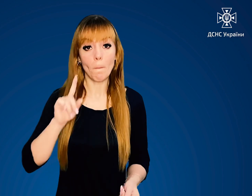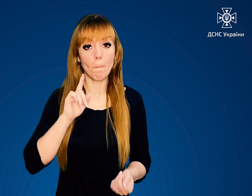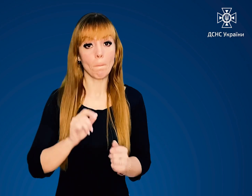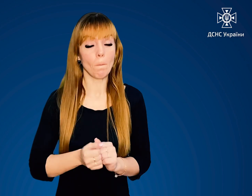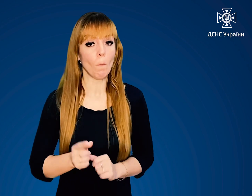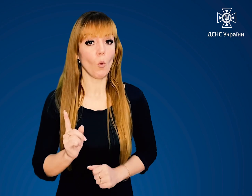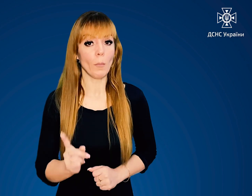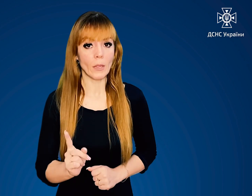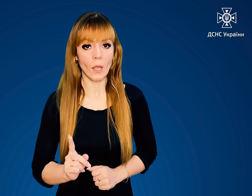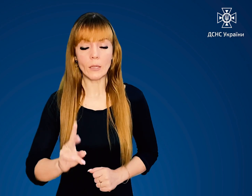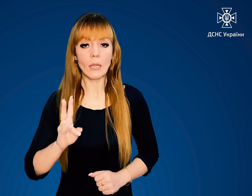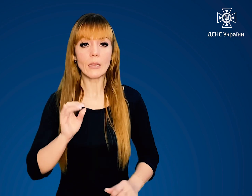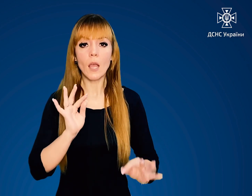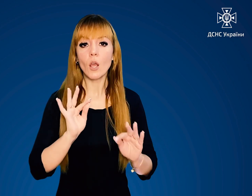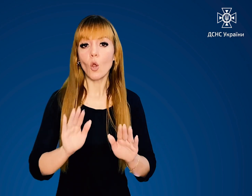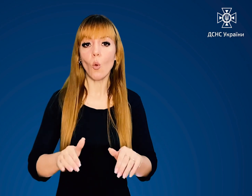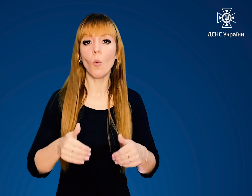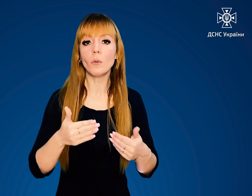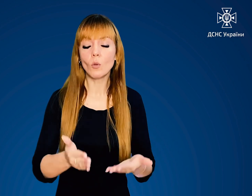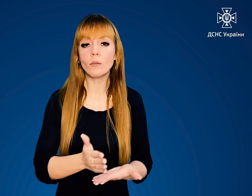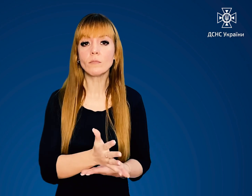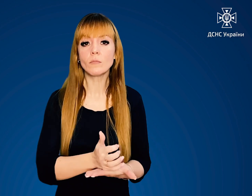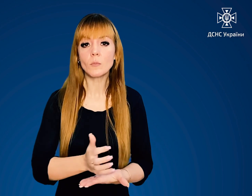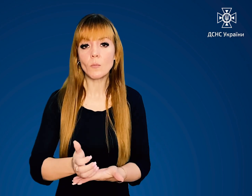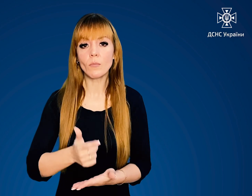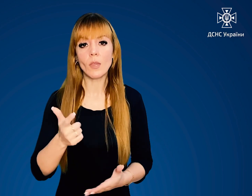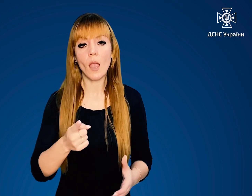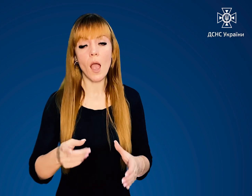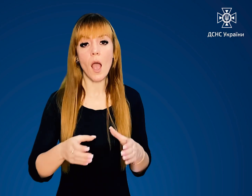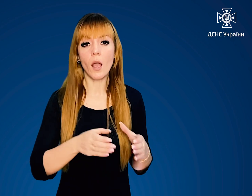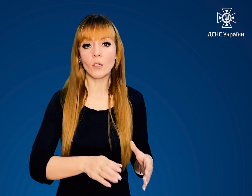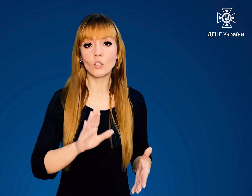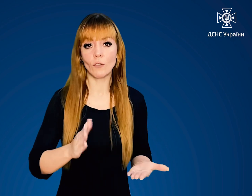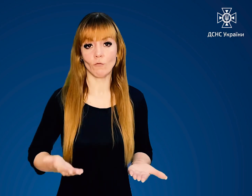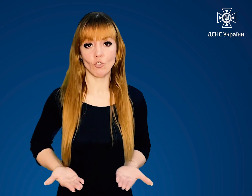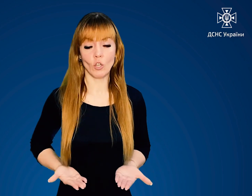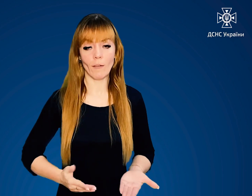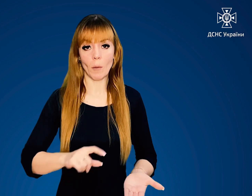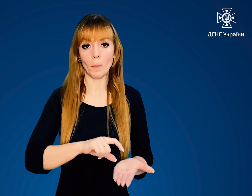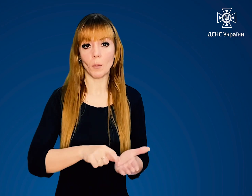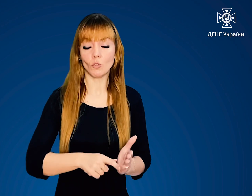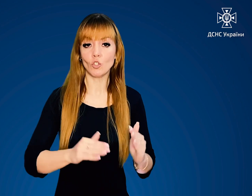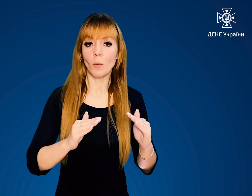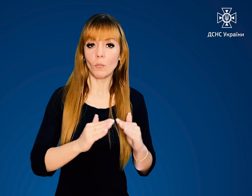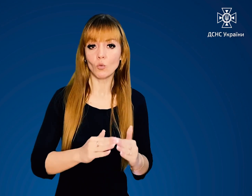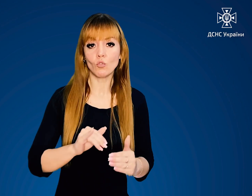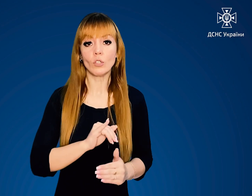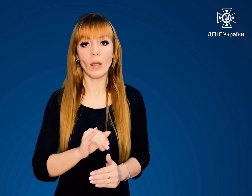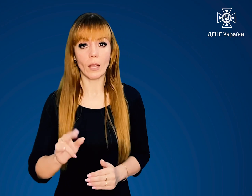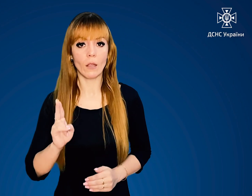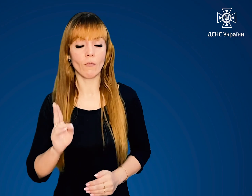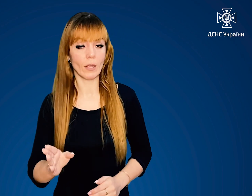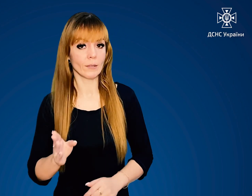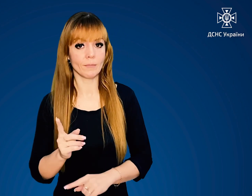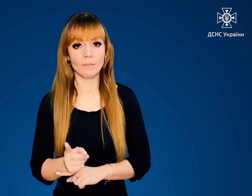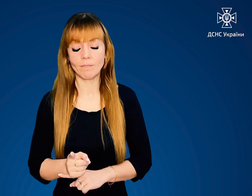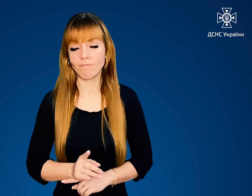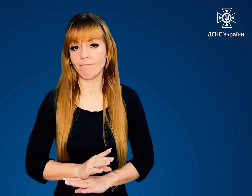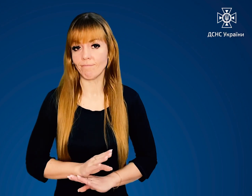'ятайте Не рекомендовано зберігати ємності з газом у житлових приміщеннях будинків та квартир